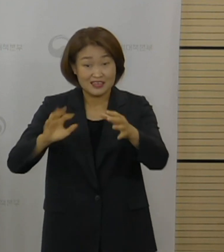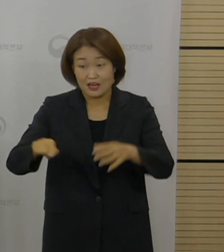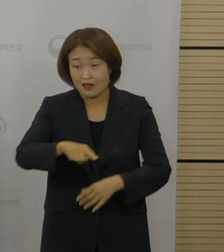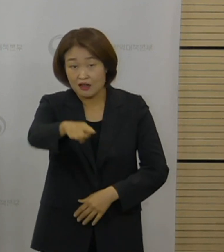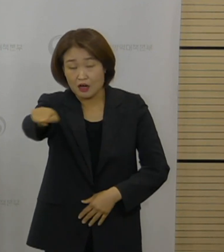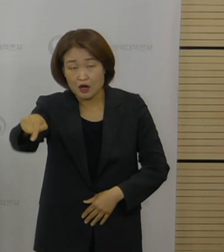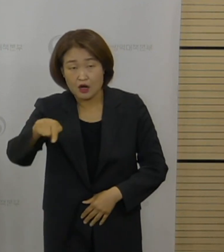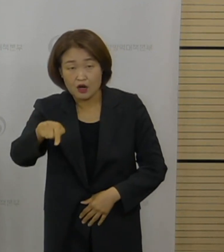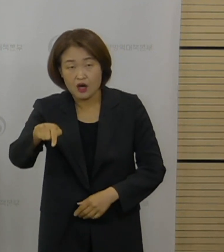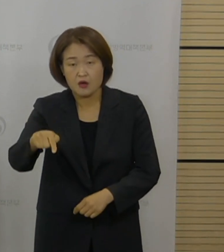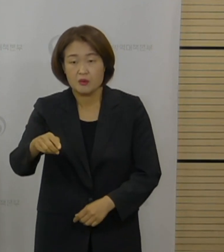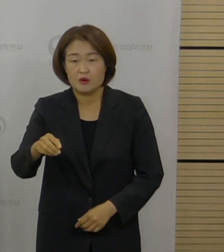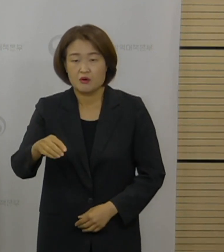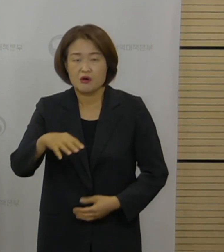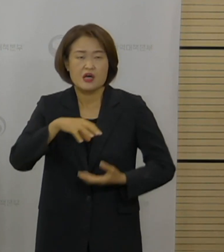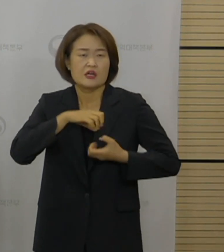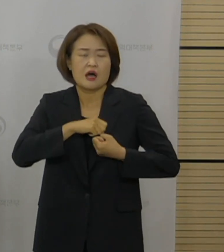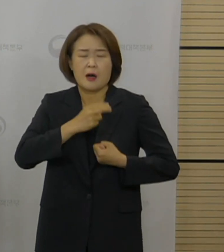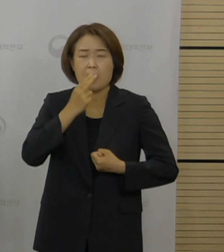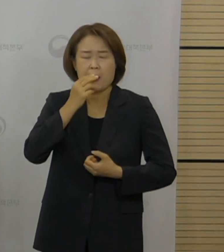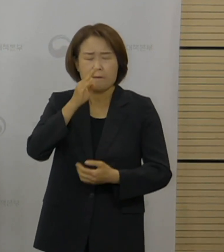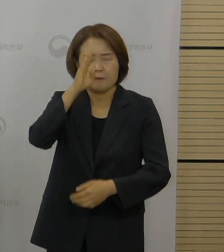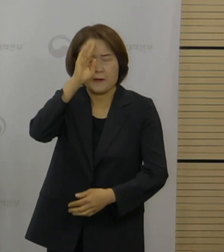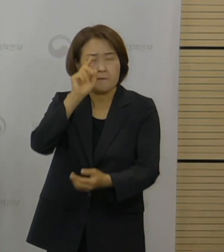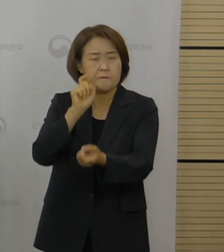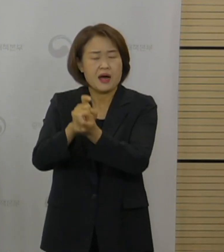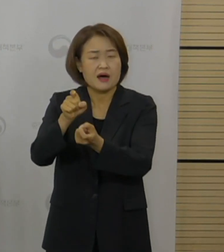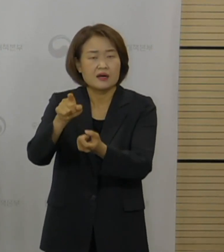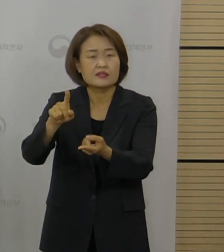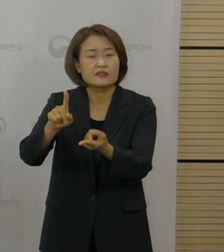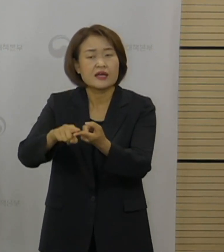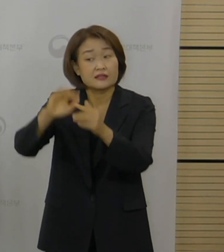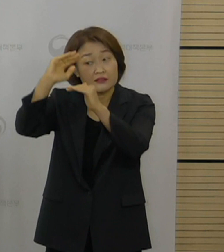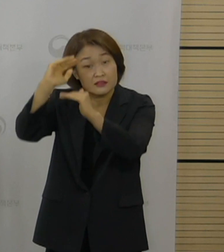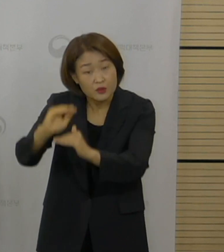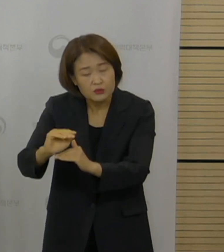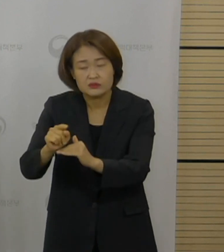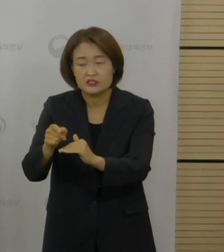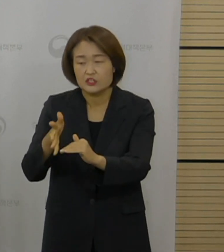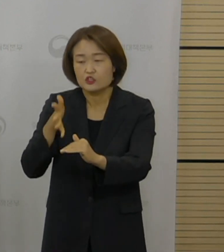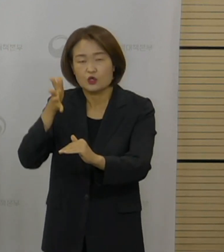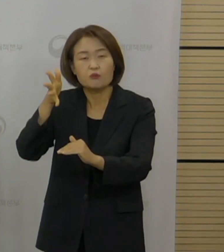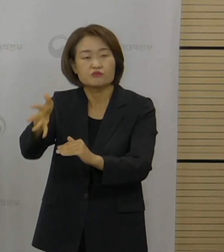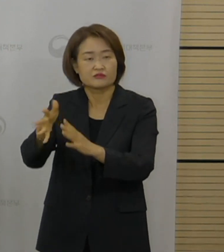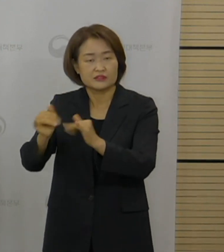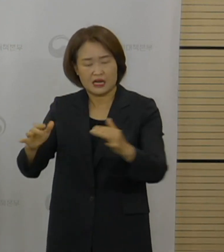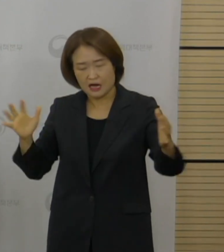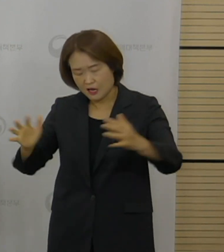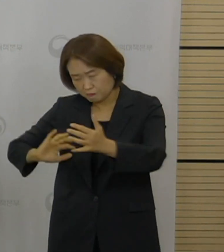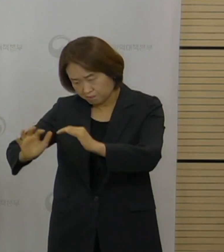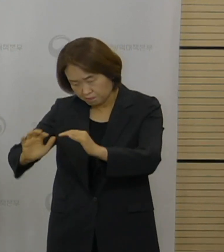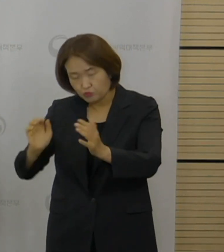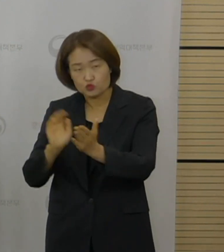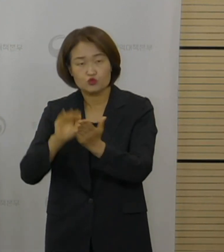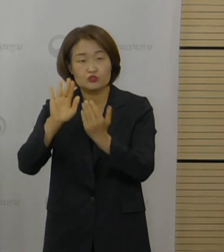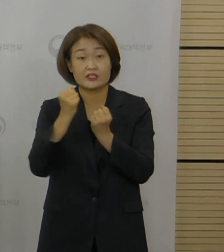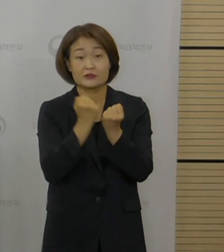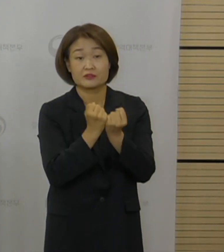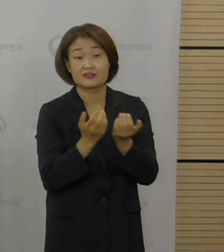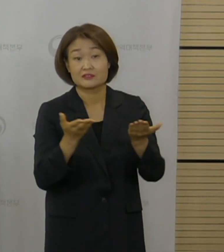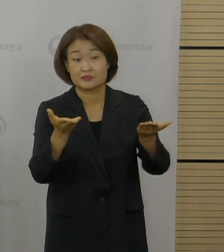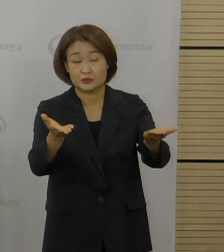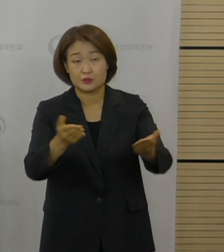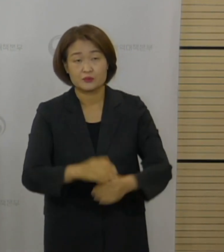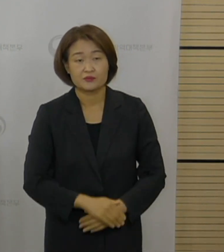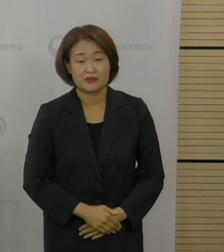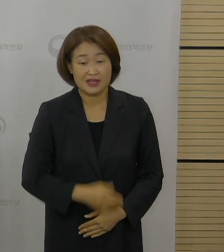있는 심근염 등 부작용에 관해서는 별도로 전문가들 논의를 거쳐서 조만간 내용을 안내해드릴 예정이고 국내에서도